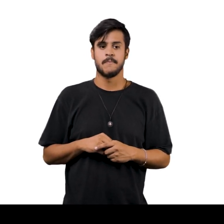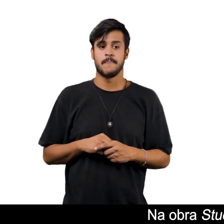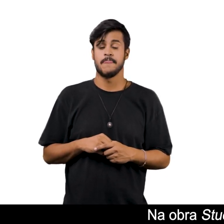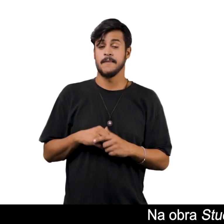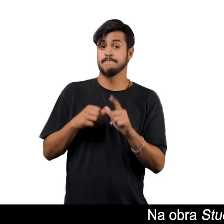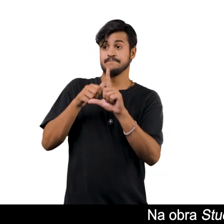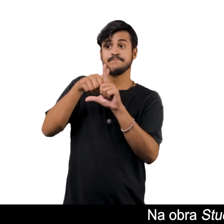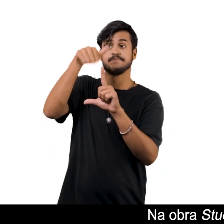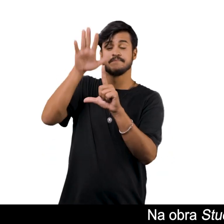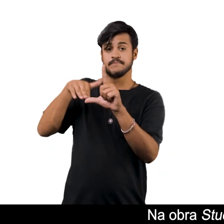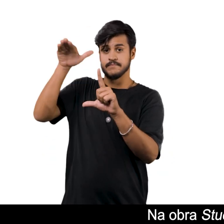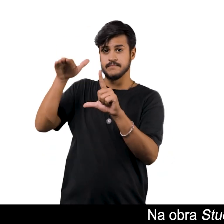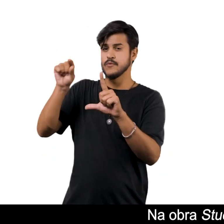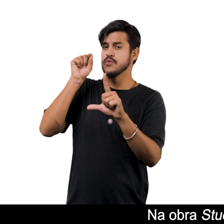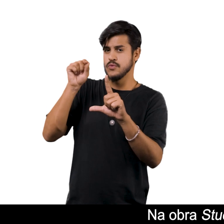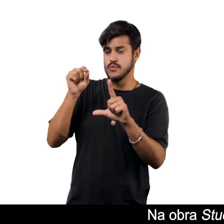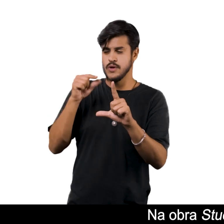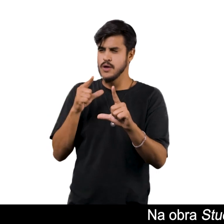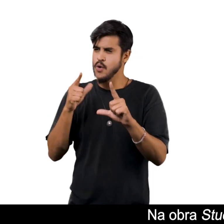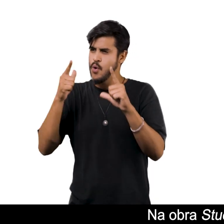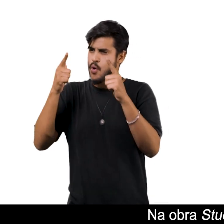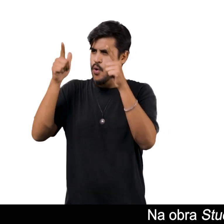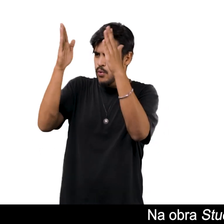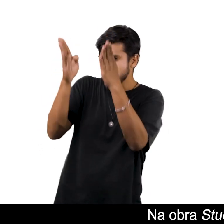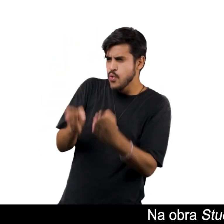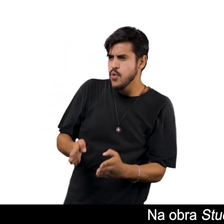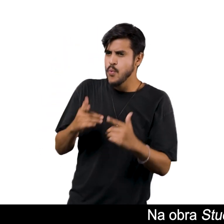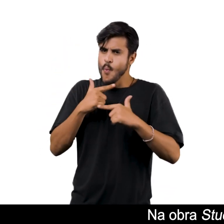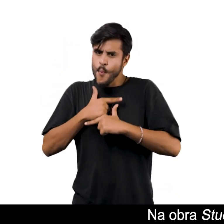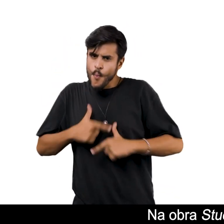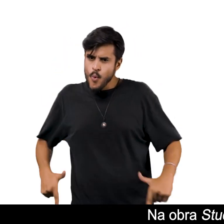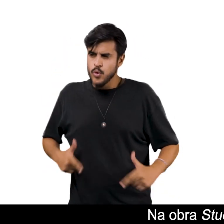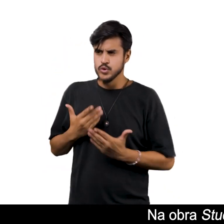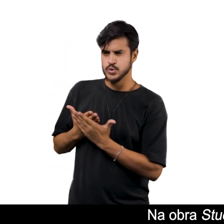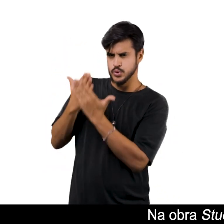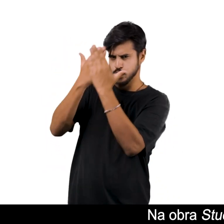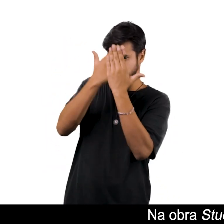Na obra Study of a Nude Estudo de Uno